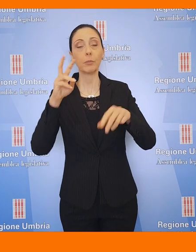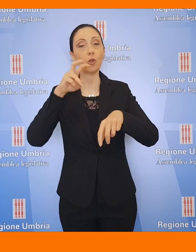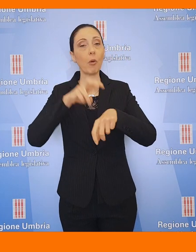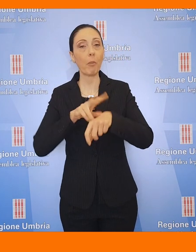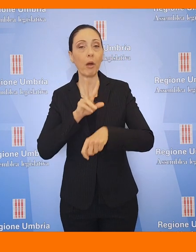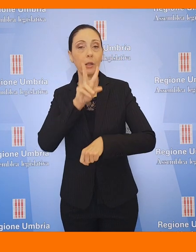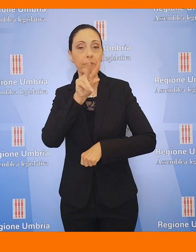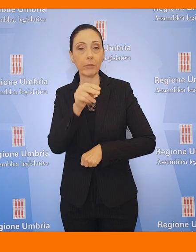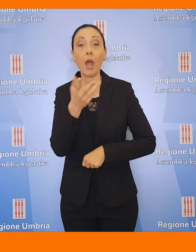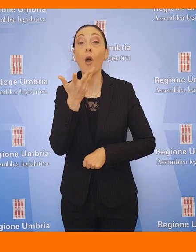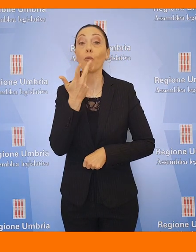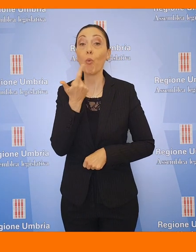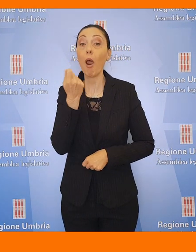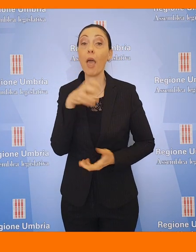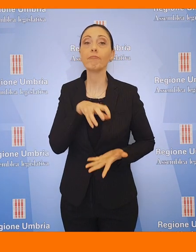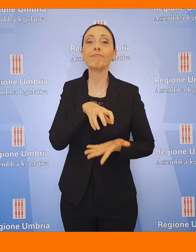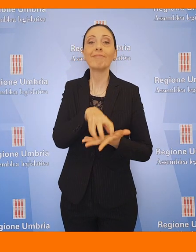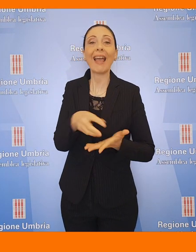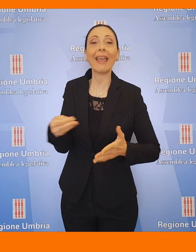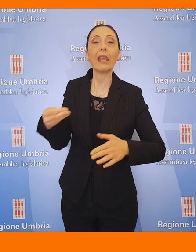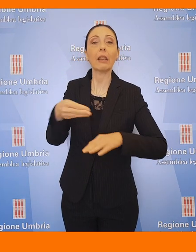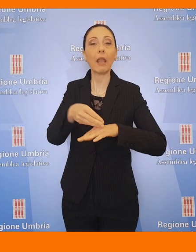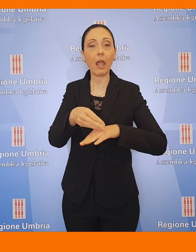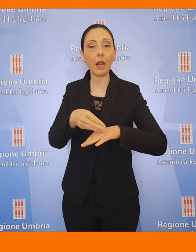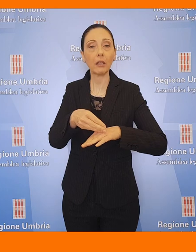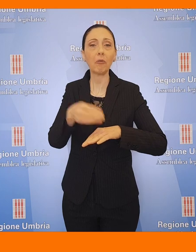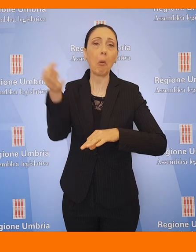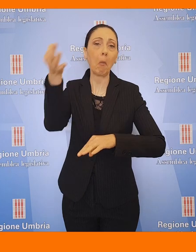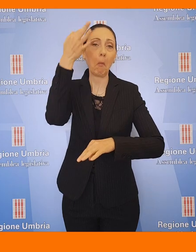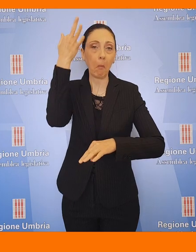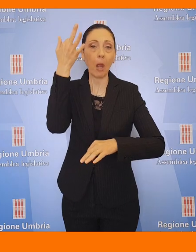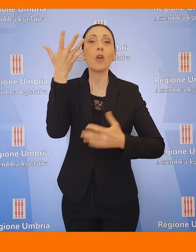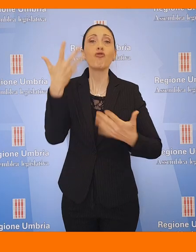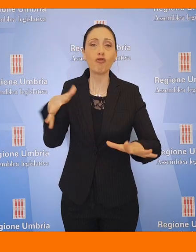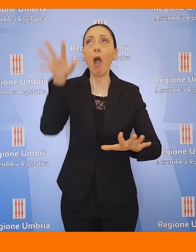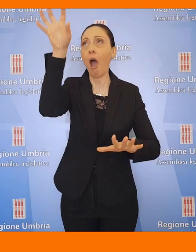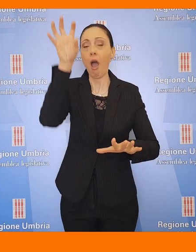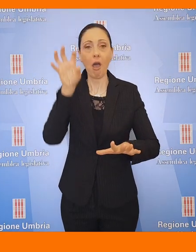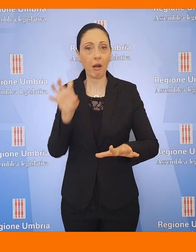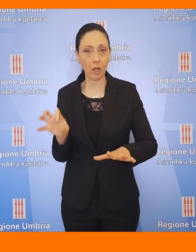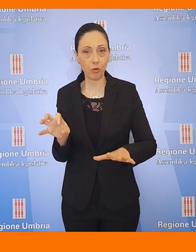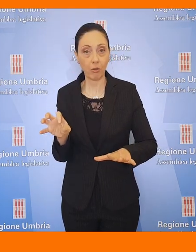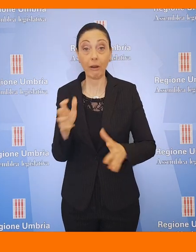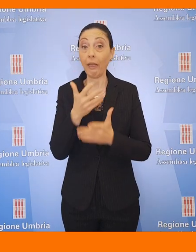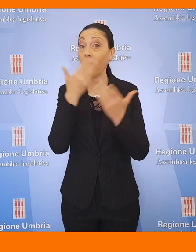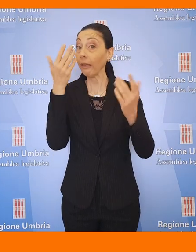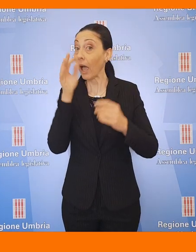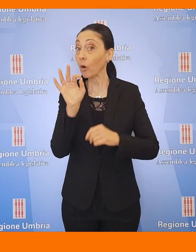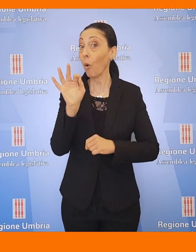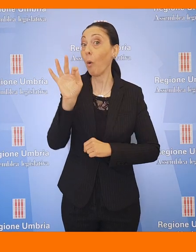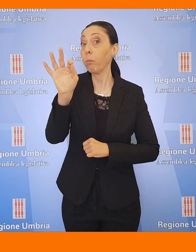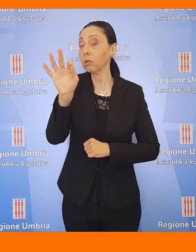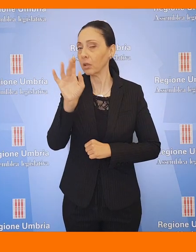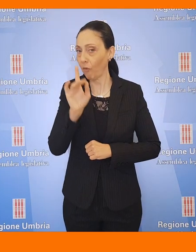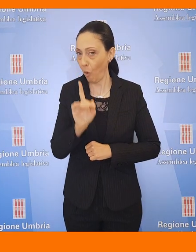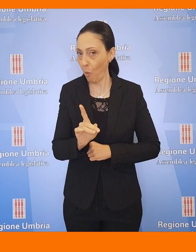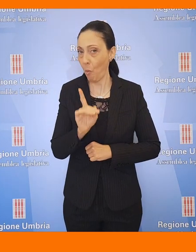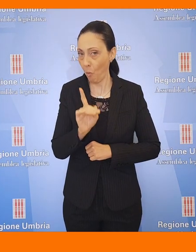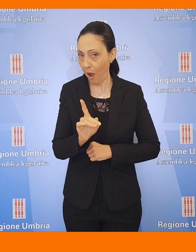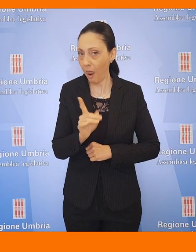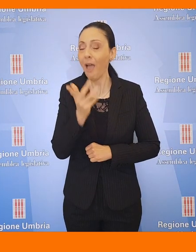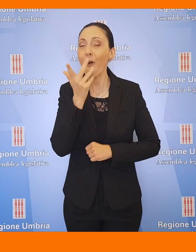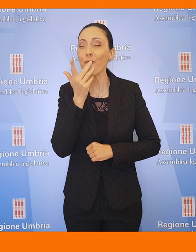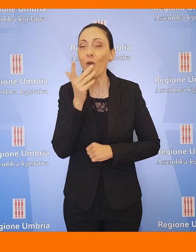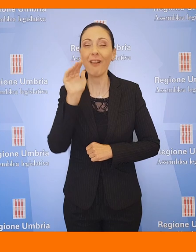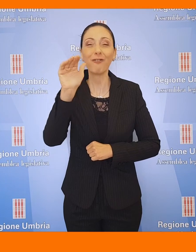contributo integrativo, una tantum, come già previsto in altre regioni, avendo chiaro l'obiettivo appuntualizzato di tendere a quell